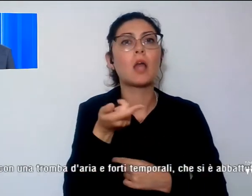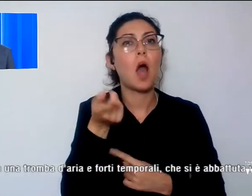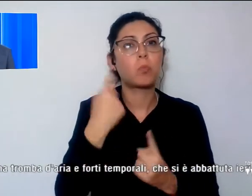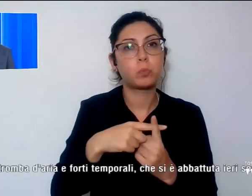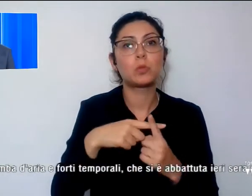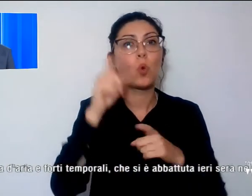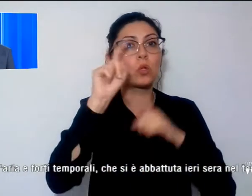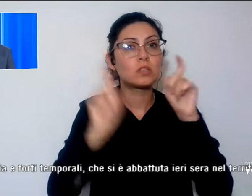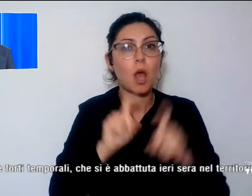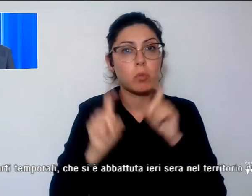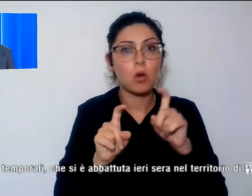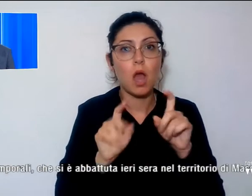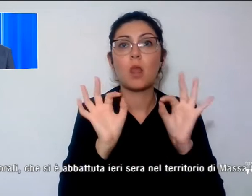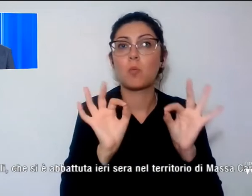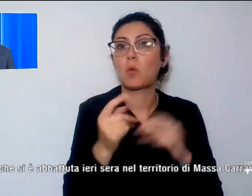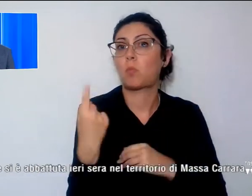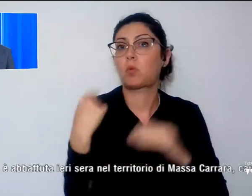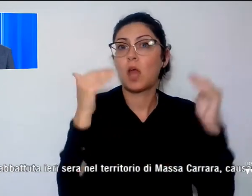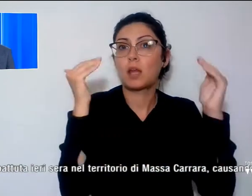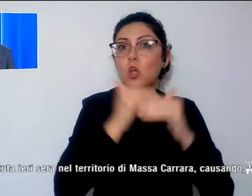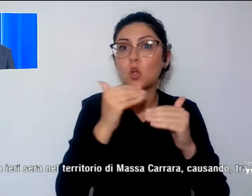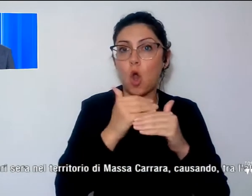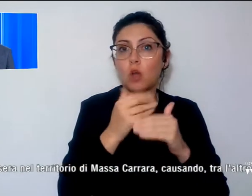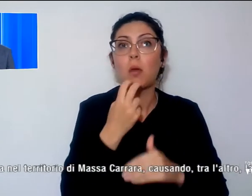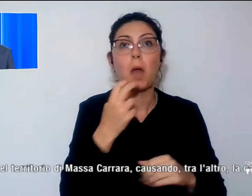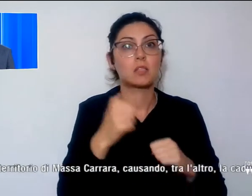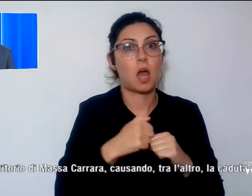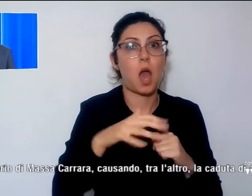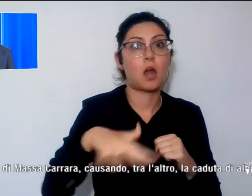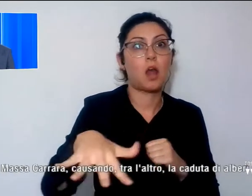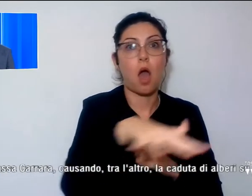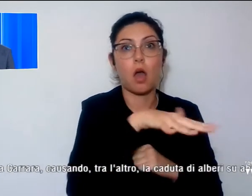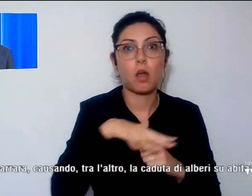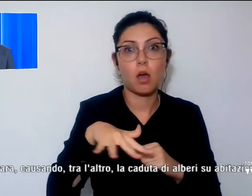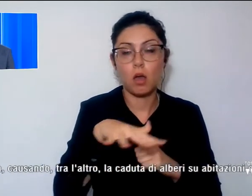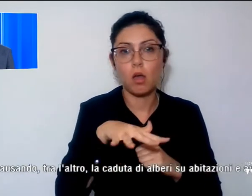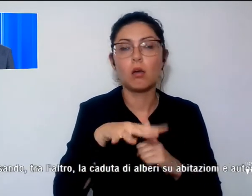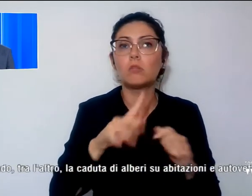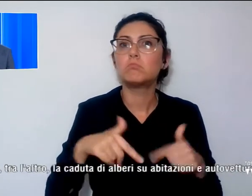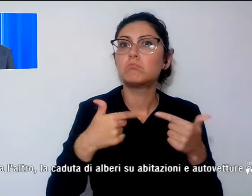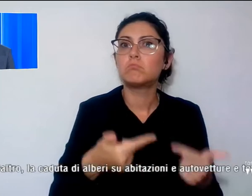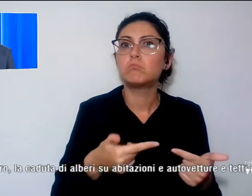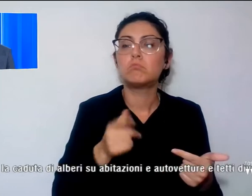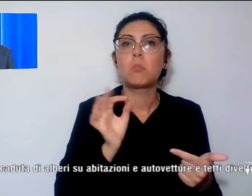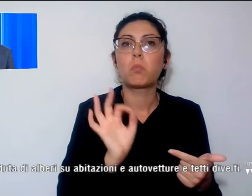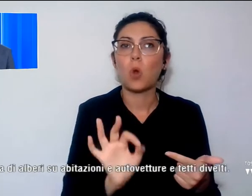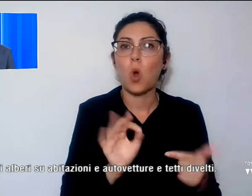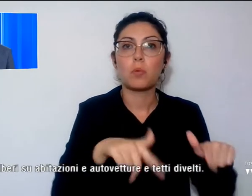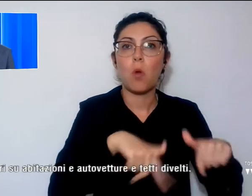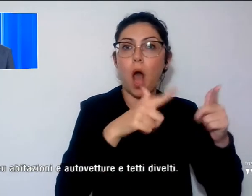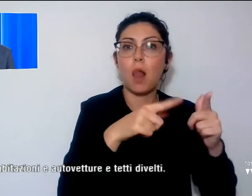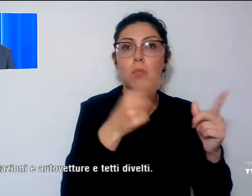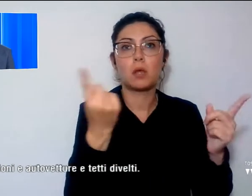abbattuta ieri notte nel territorio di Massa Carrara, causando, tra l'altro, la caduta di alberi su